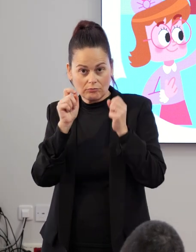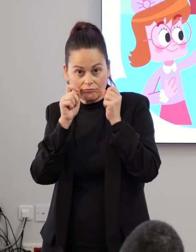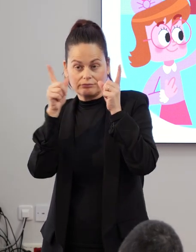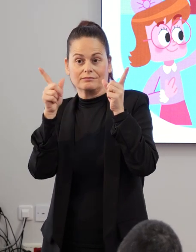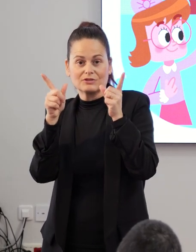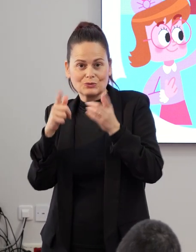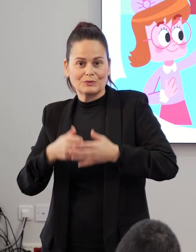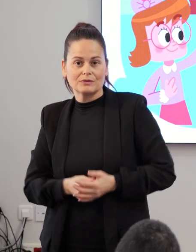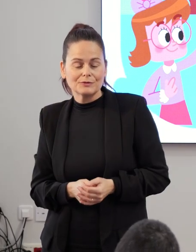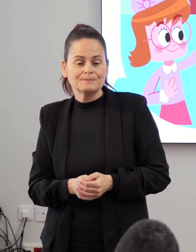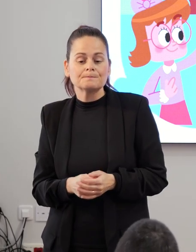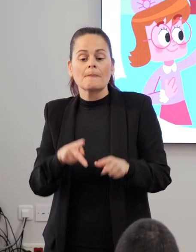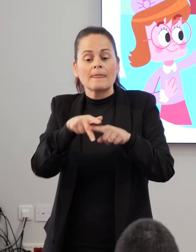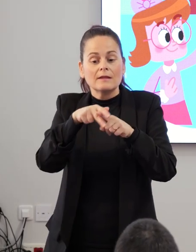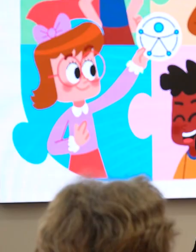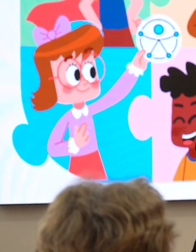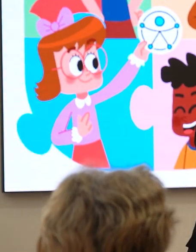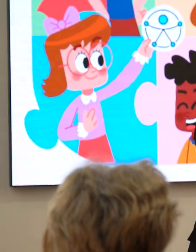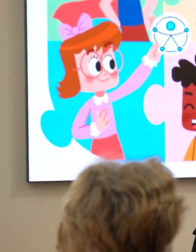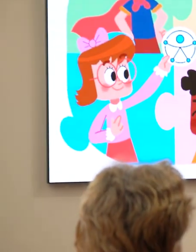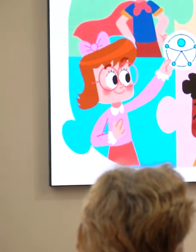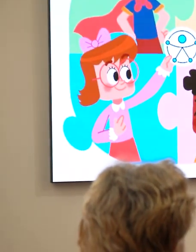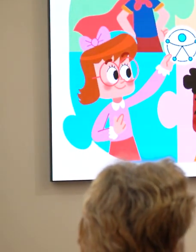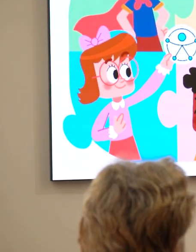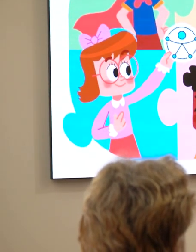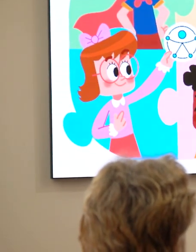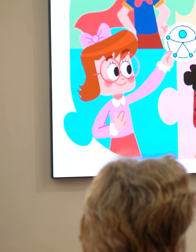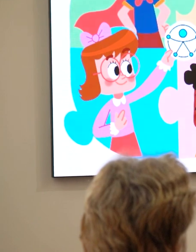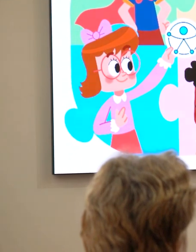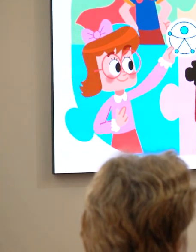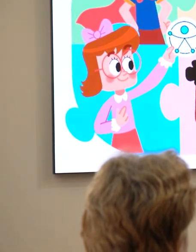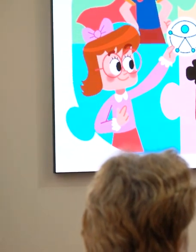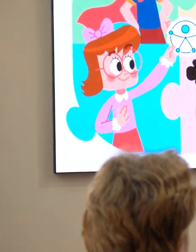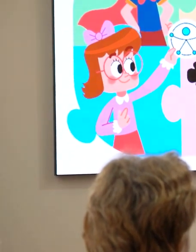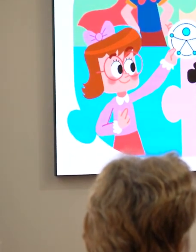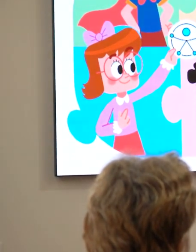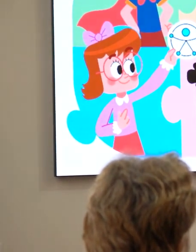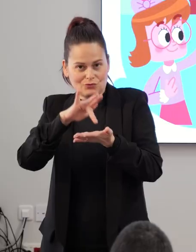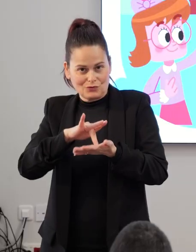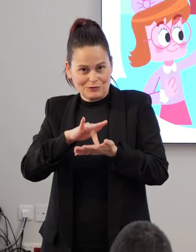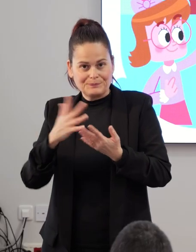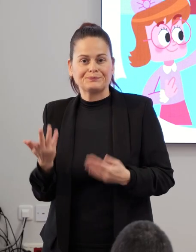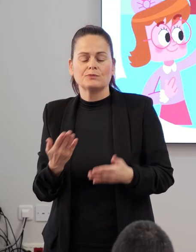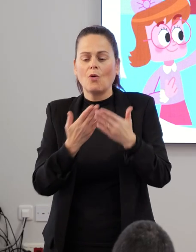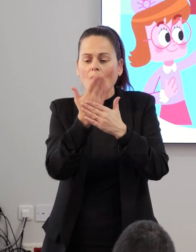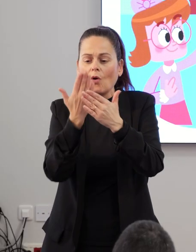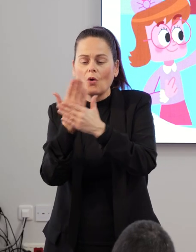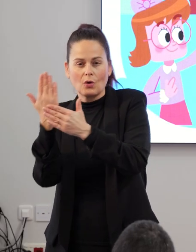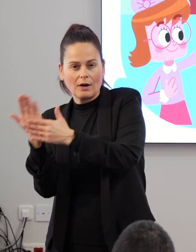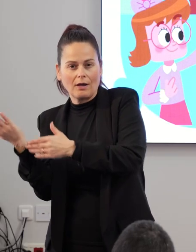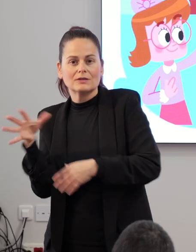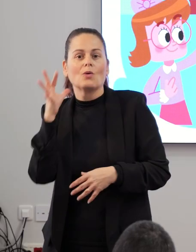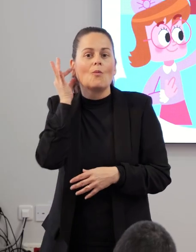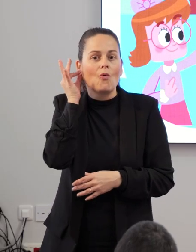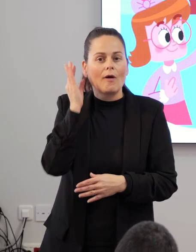También el taller inclusivo Llega la primavera. Jornadas con mujer y